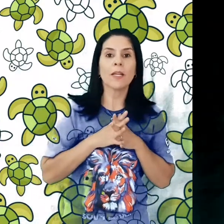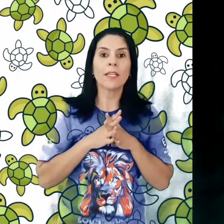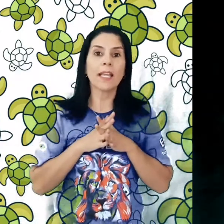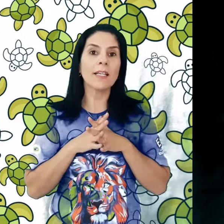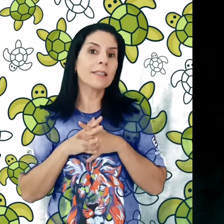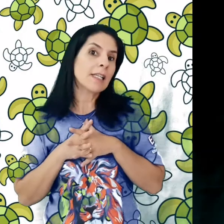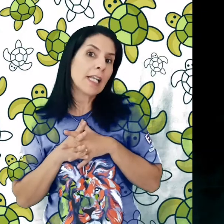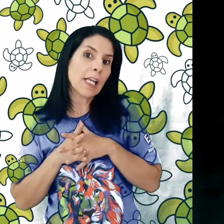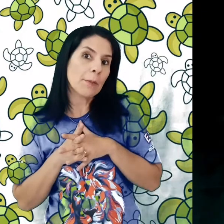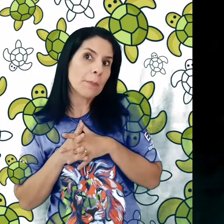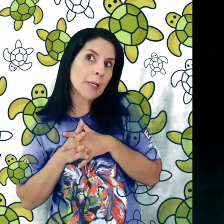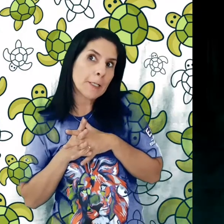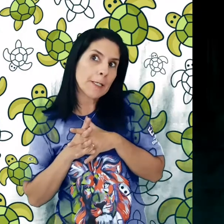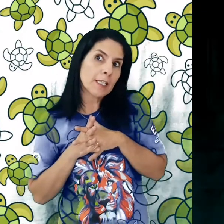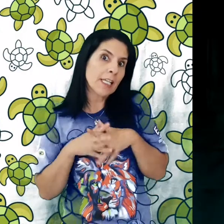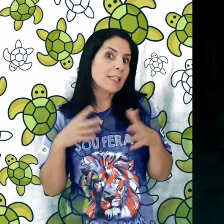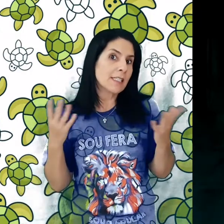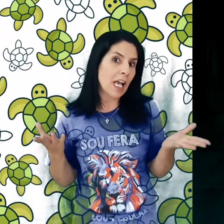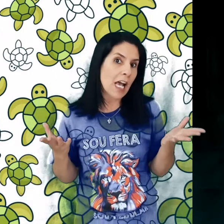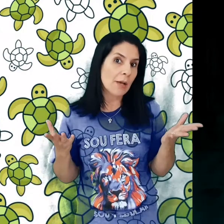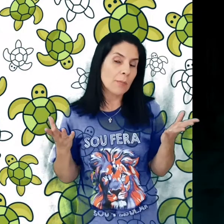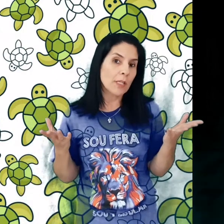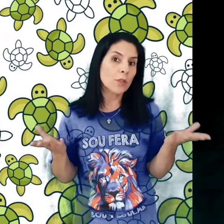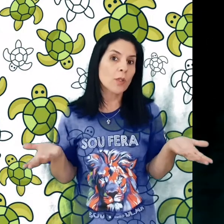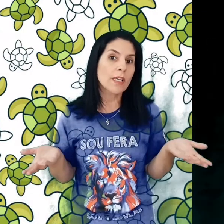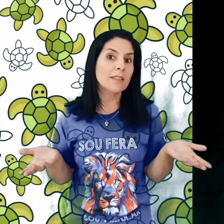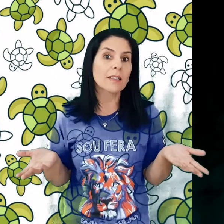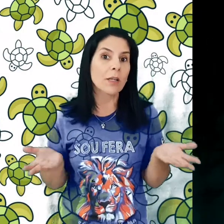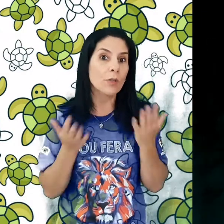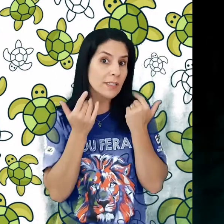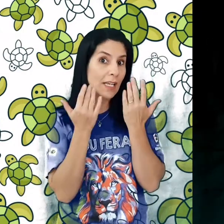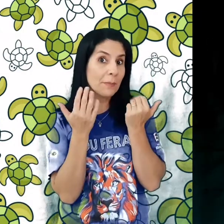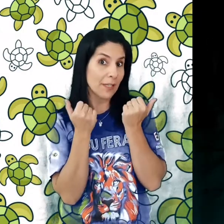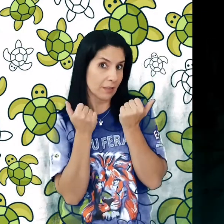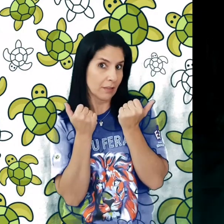quem se lembra, quem sabe, do que as tartarugas se alimentam.